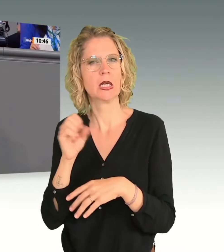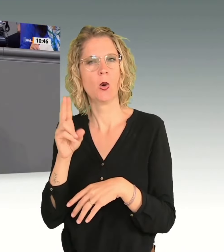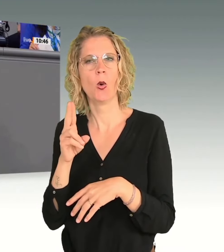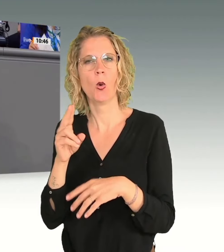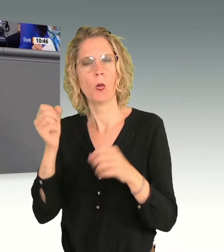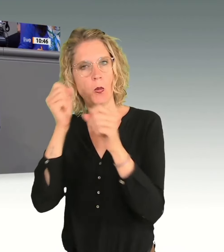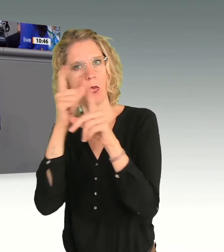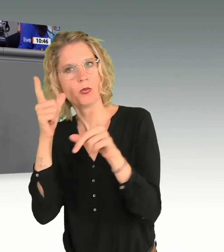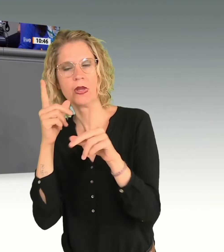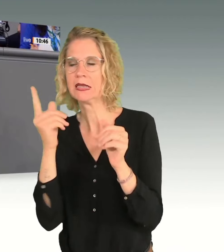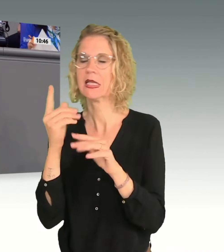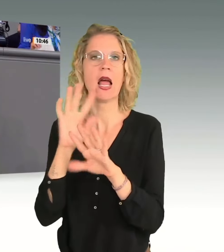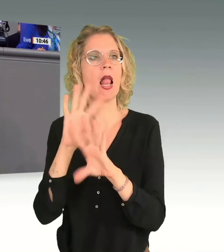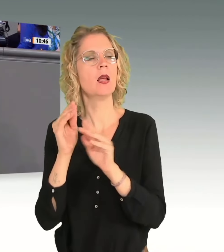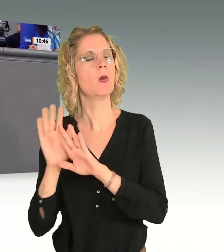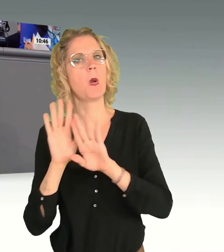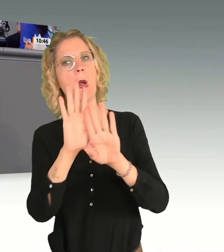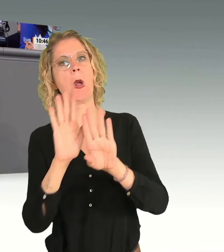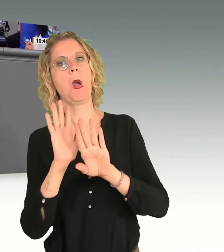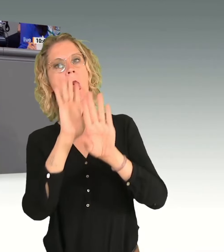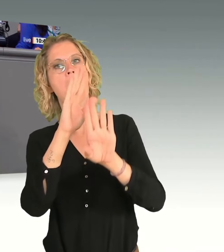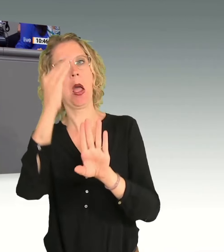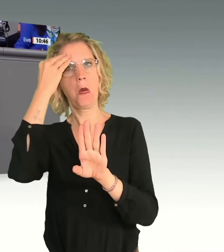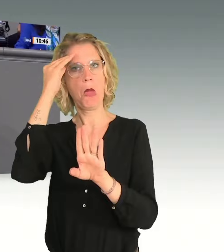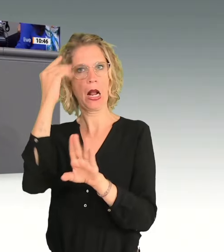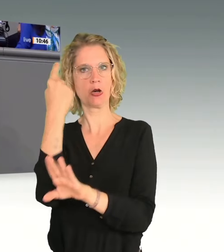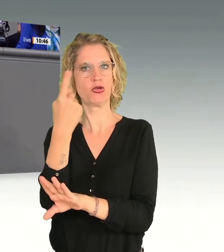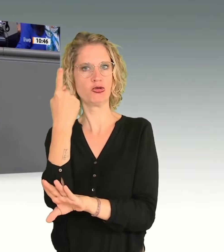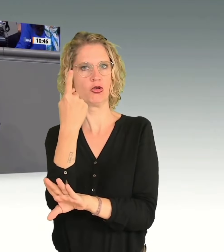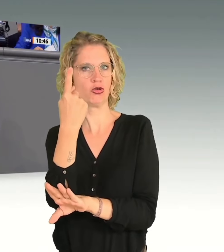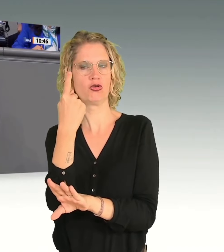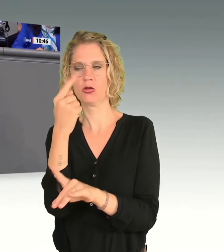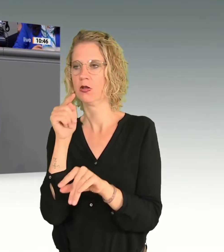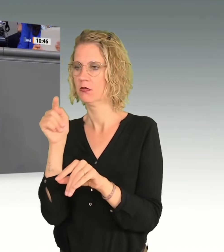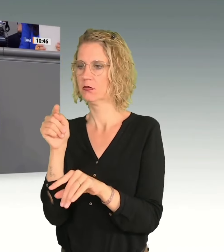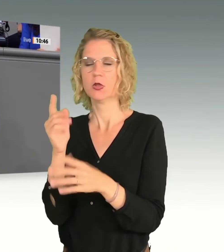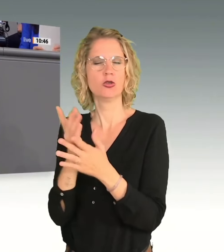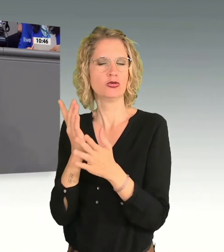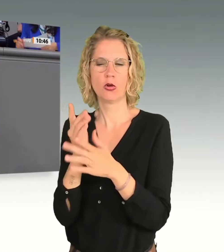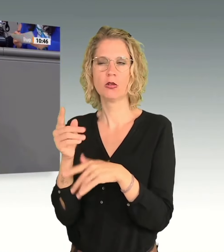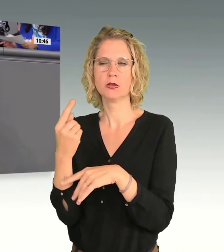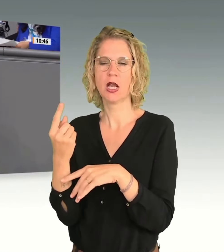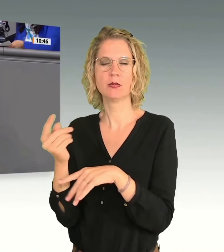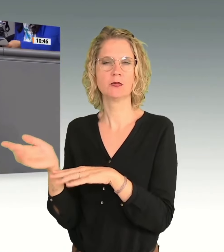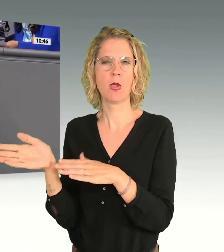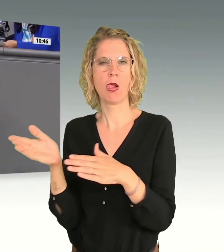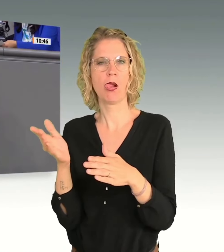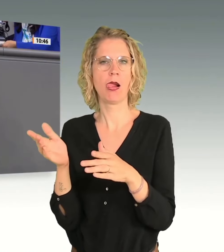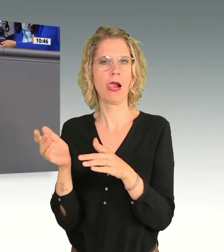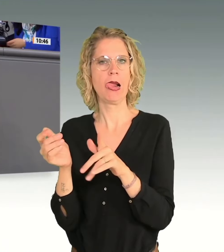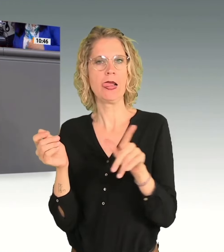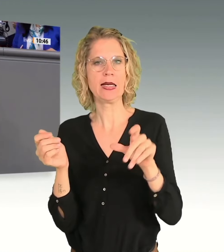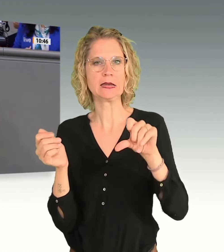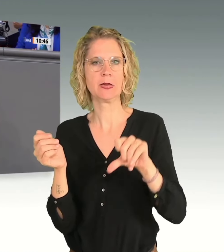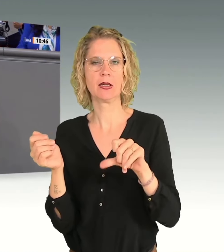alles auf Mutti Merkel. Sie alle haben sich es schon viel zu lange im linksmittigen Liegestuhl gemütlich gemacht. Selbstgerechtigkeit